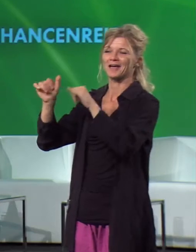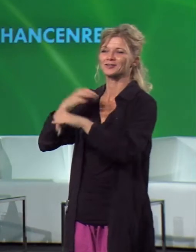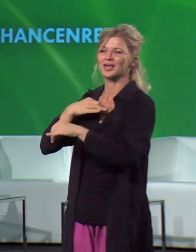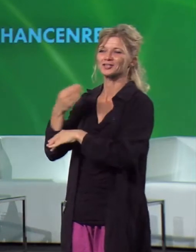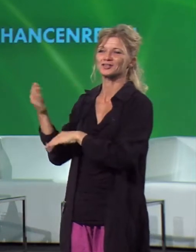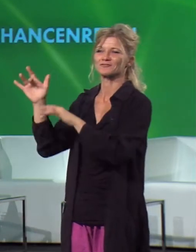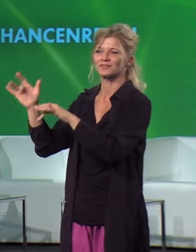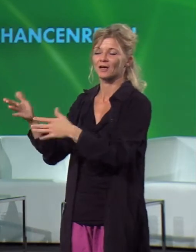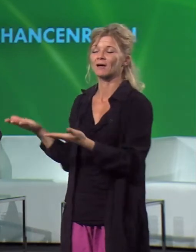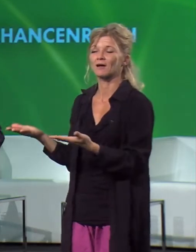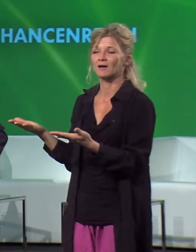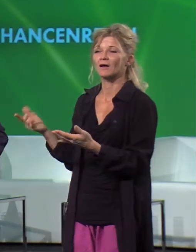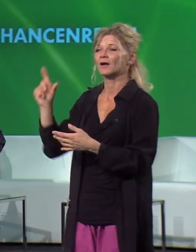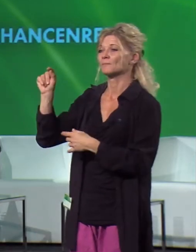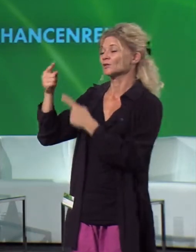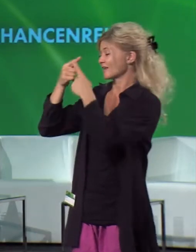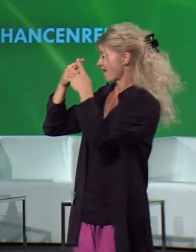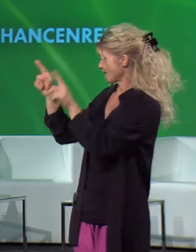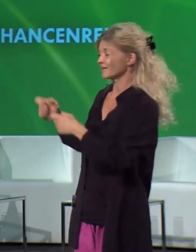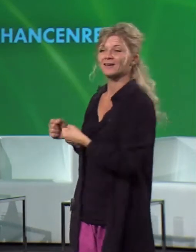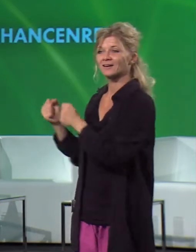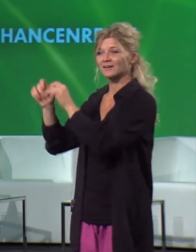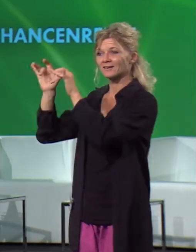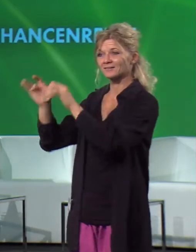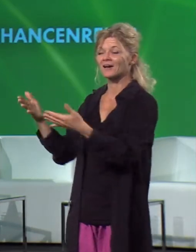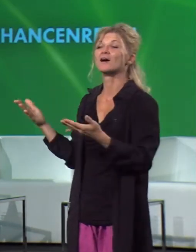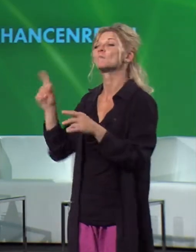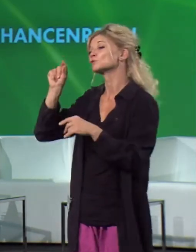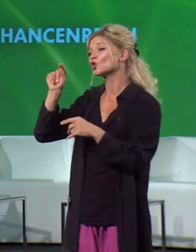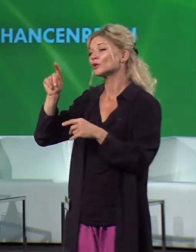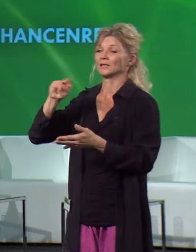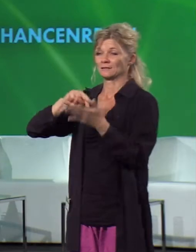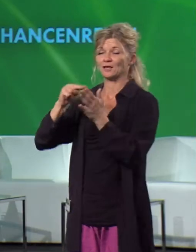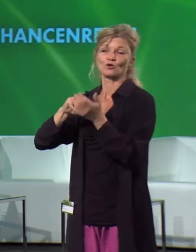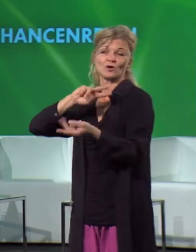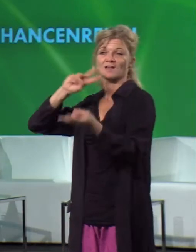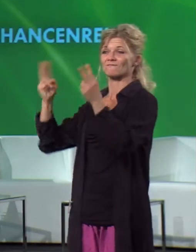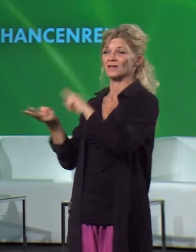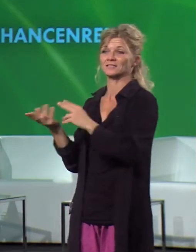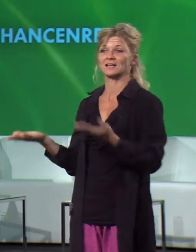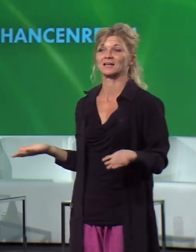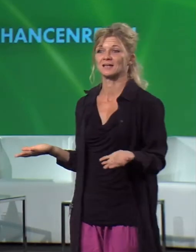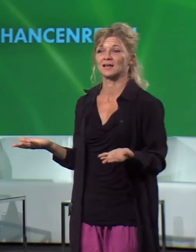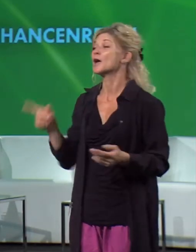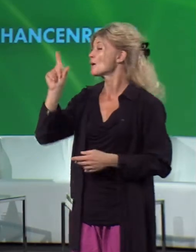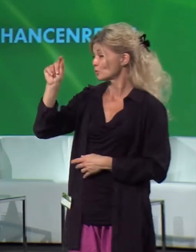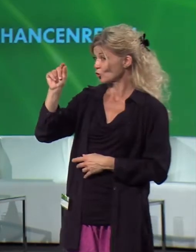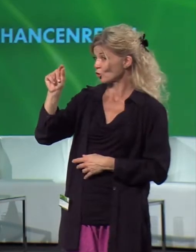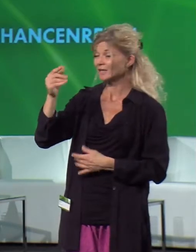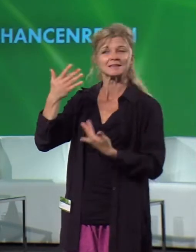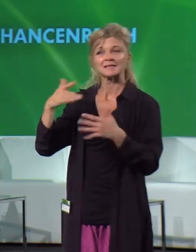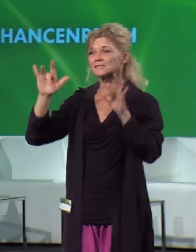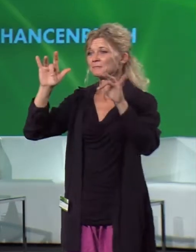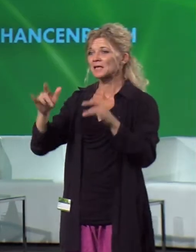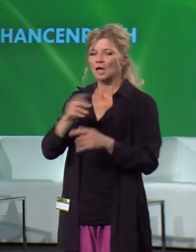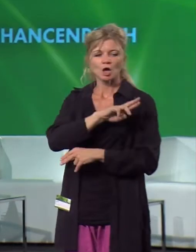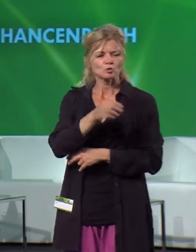Energiewandlertechnologien, das heißt Technologiewechsel. Wir haben es nicht mit wenigen Förderplätzen an wenigen Stellen der Welt zu tun,